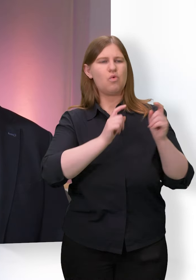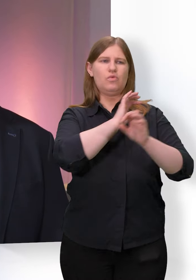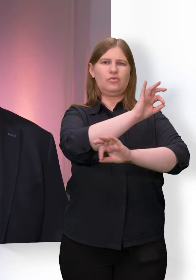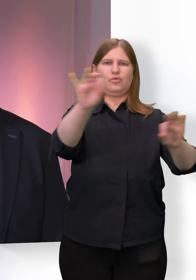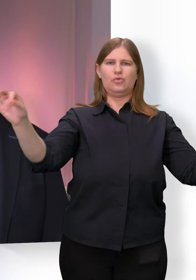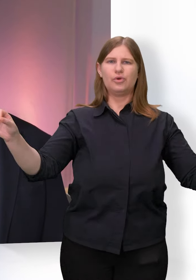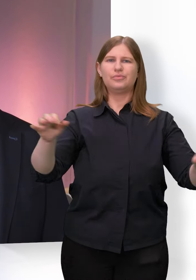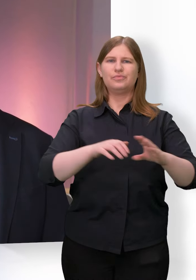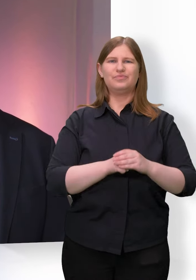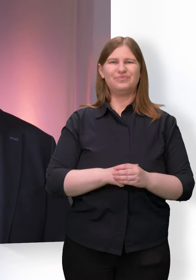Amen.